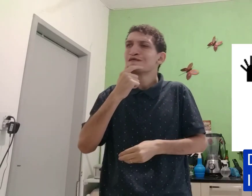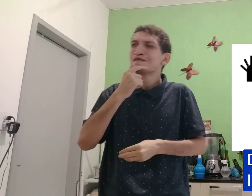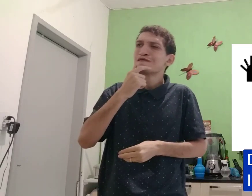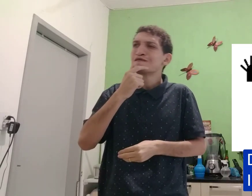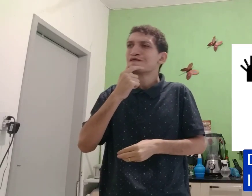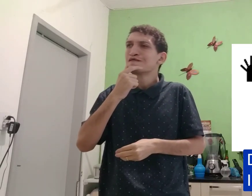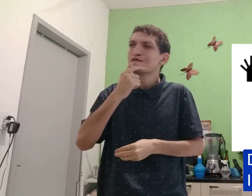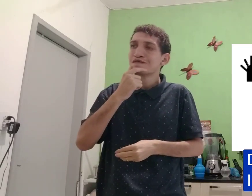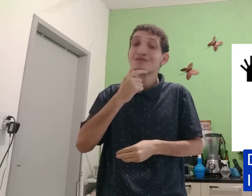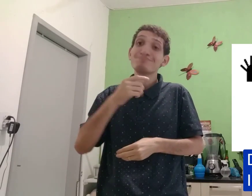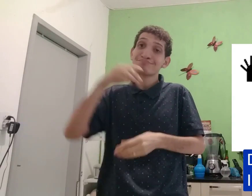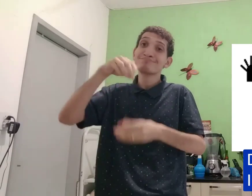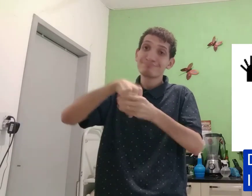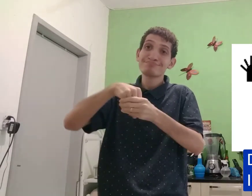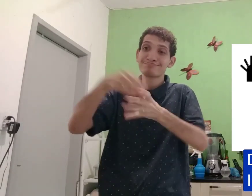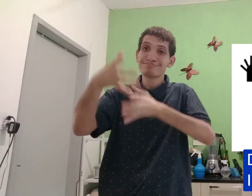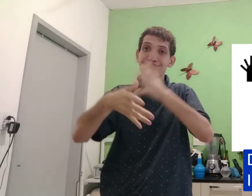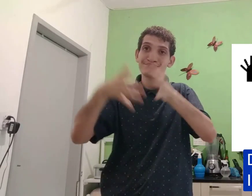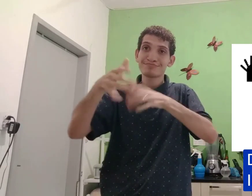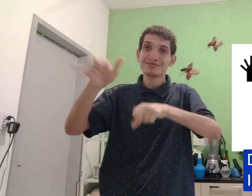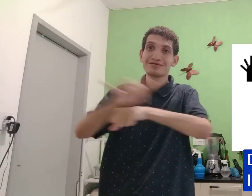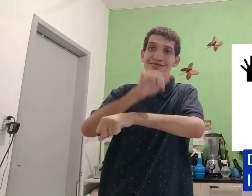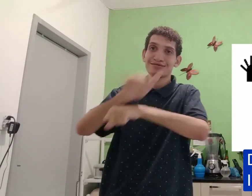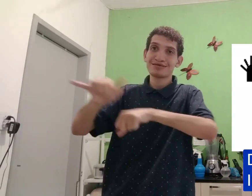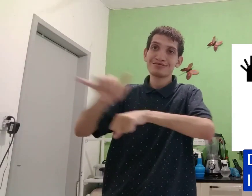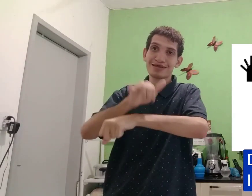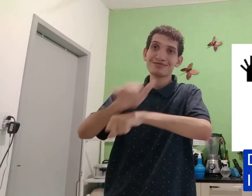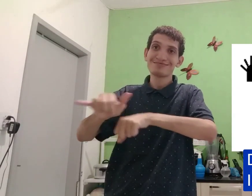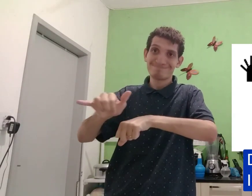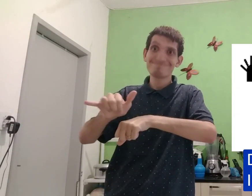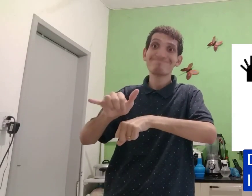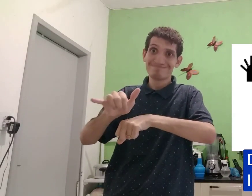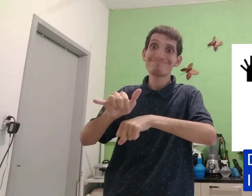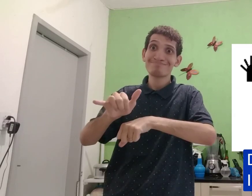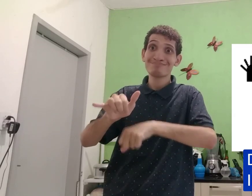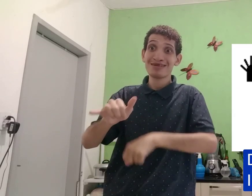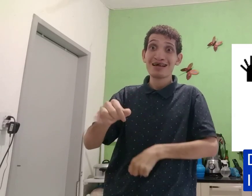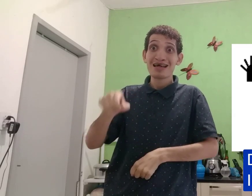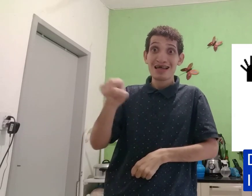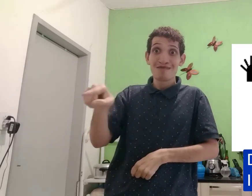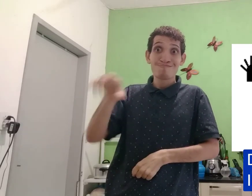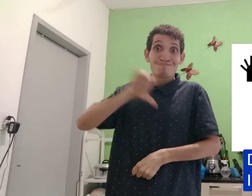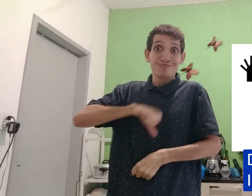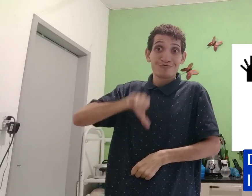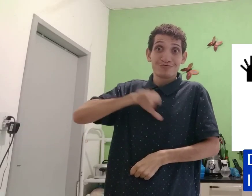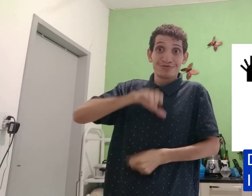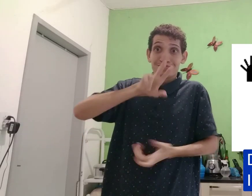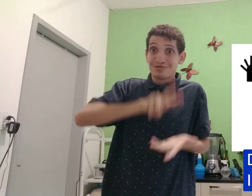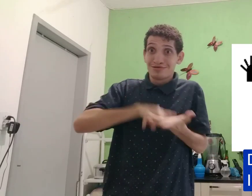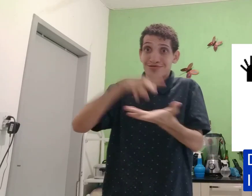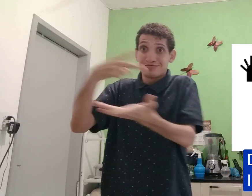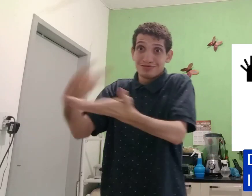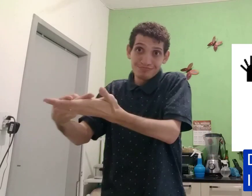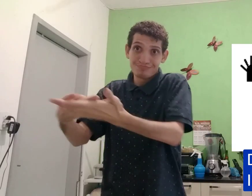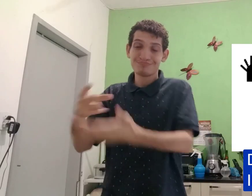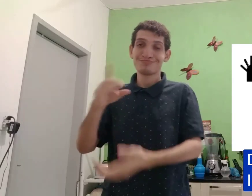Como? Você olha, então, dentro de dimensionais, estratégia. Isso, curso e